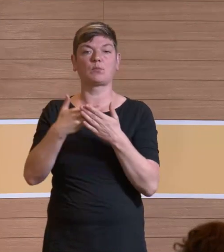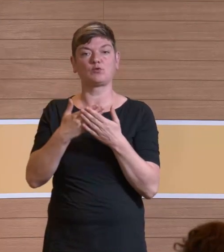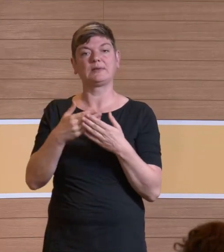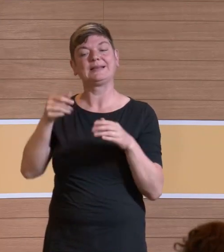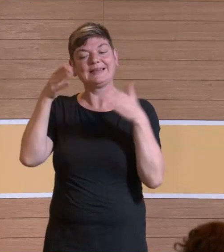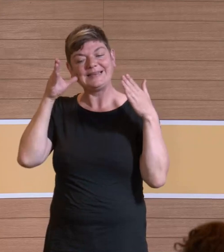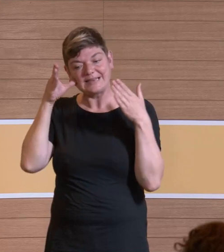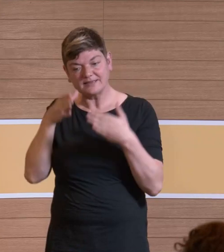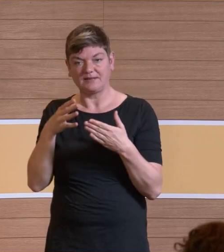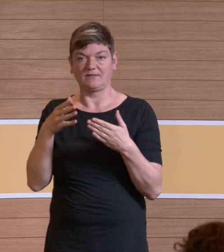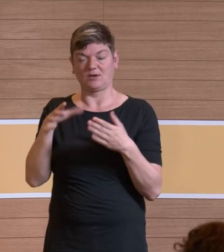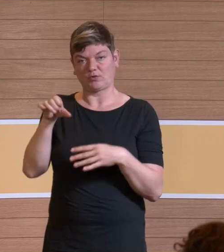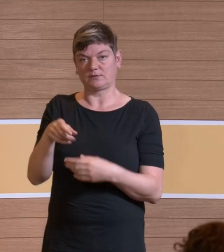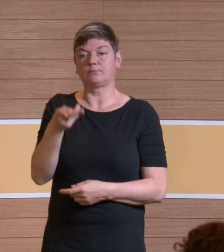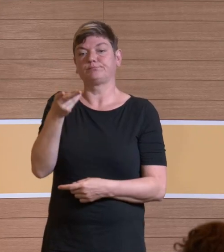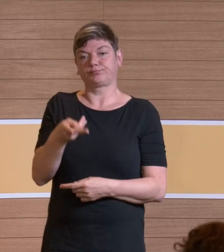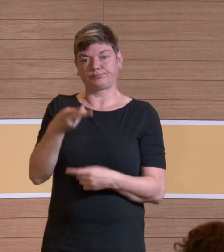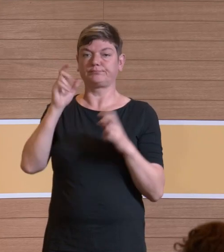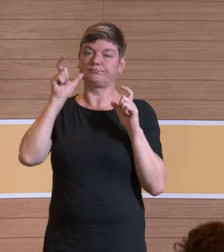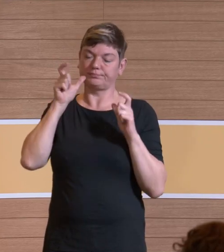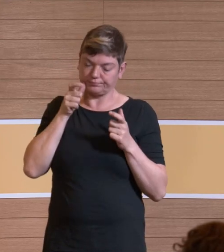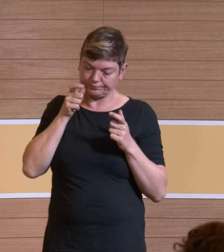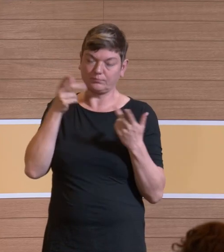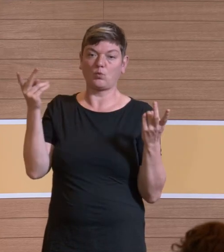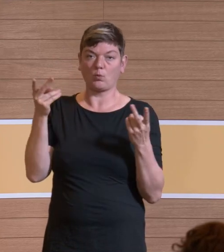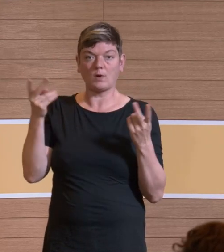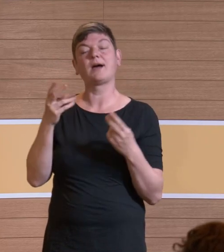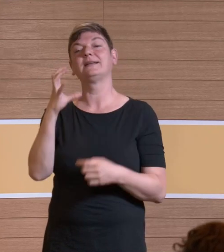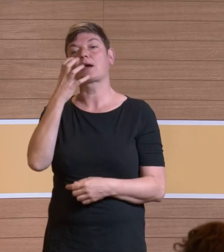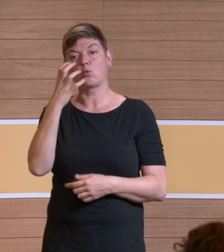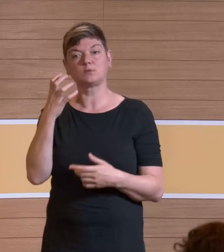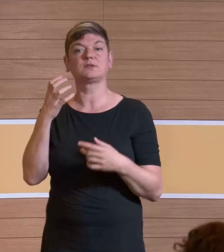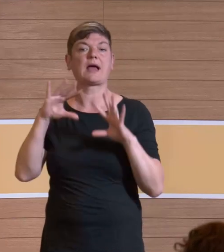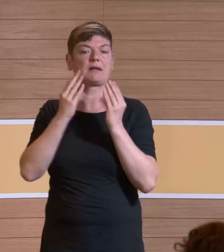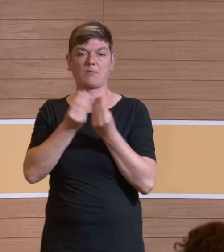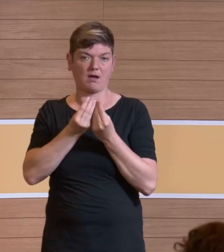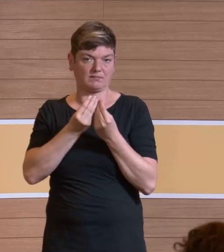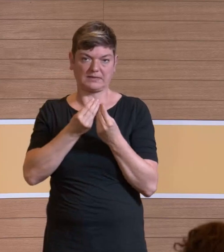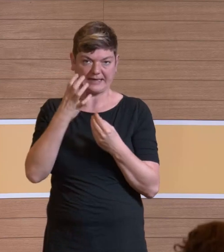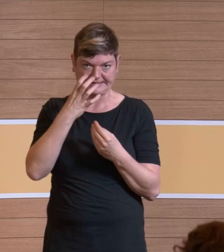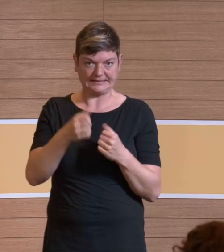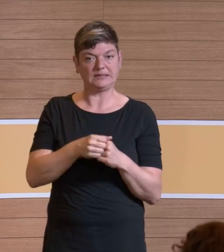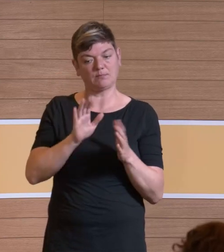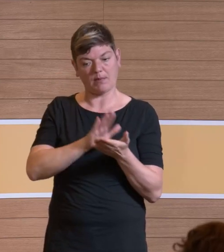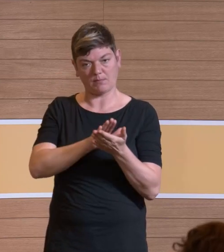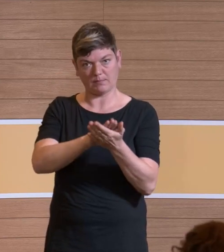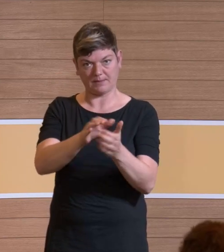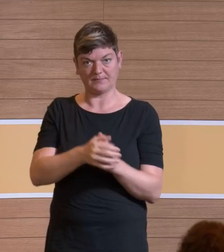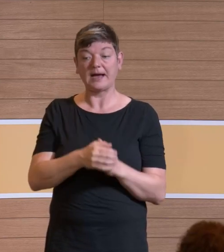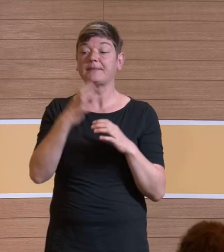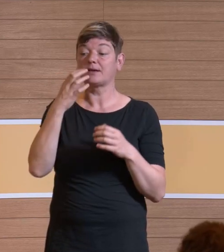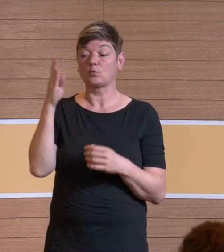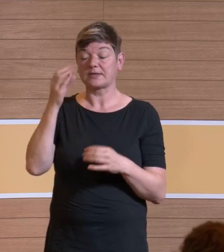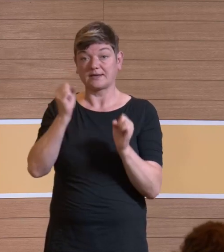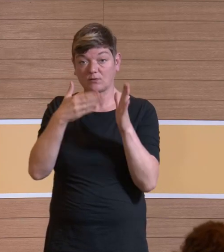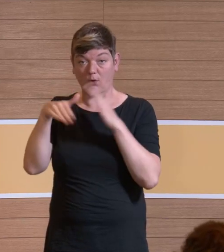Intensivstation oder vielleicht bei der Narkose Aufrechterhaltung im Rahmen von Allgemeinanästhesien. Aber Narkosegase können noch viel, viel mehr,